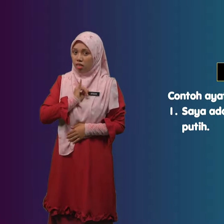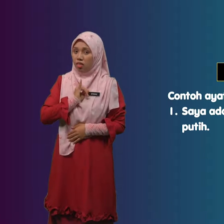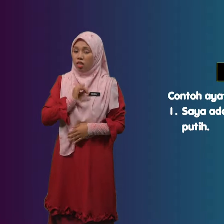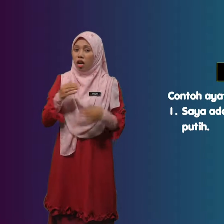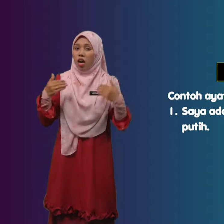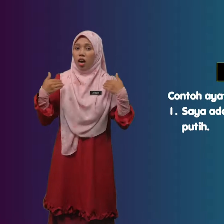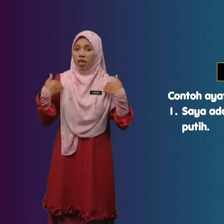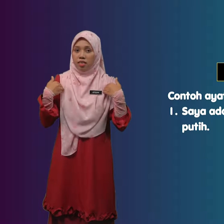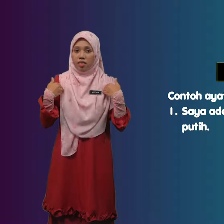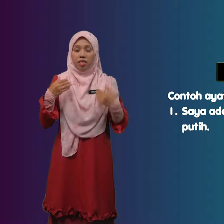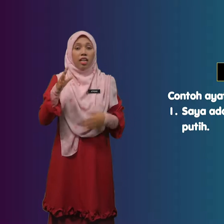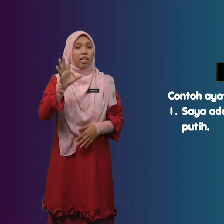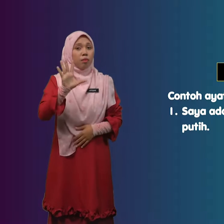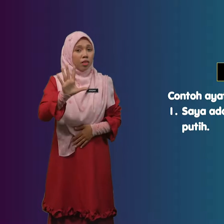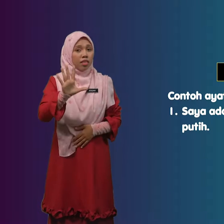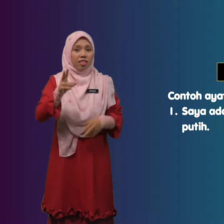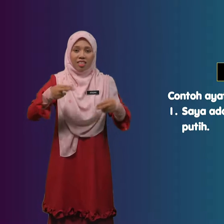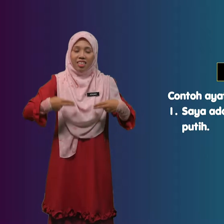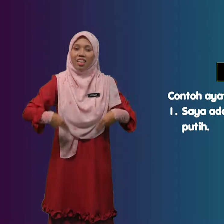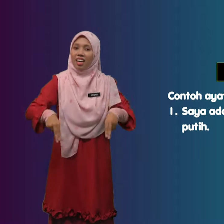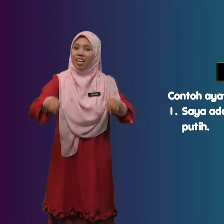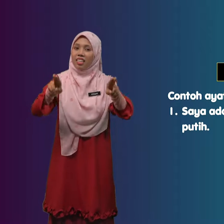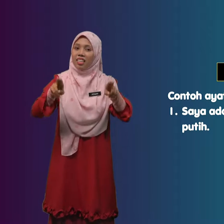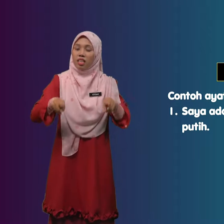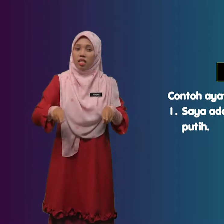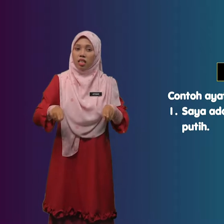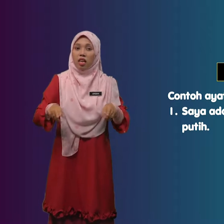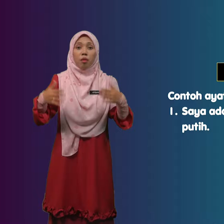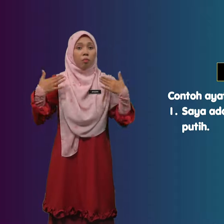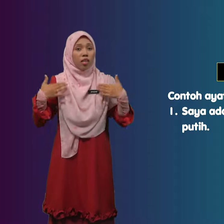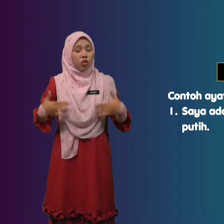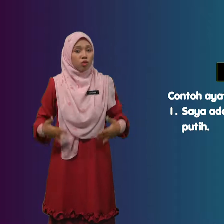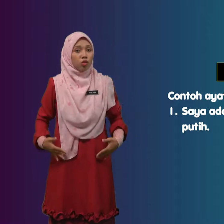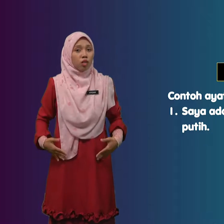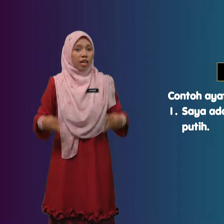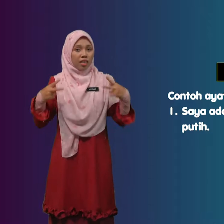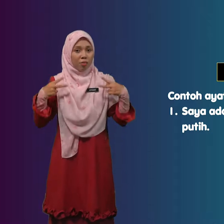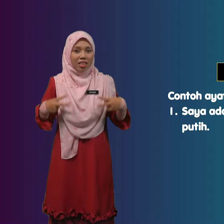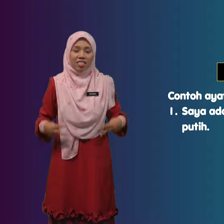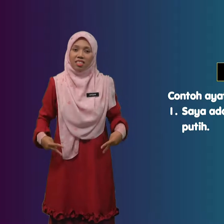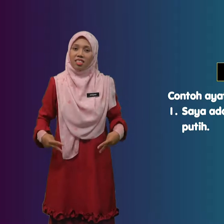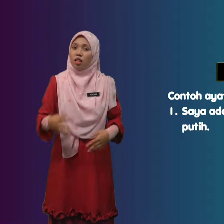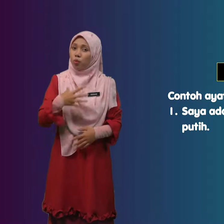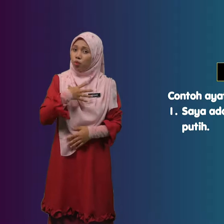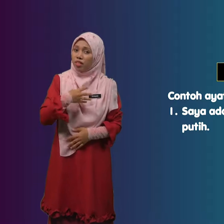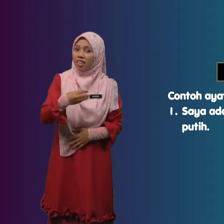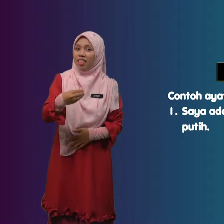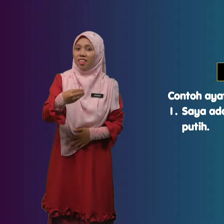Ada Lima Helai Baju Kemudian Kemudian Kemudian Kemudian